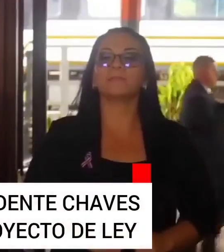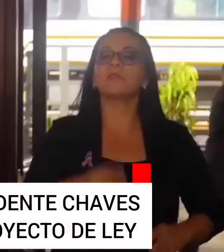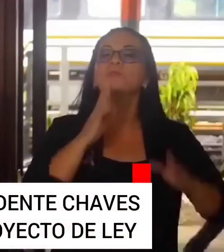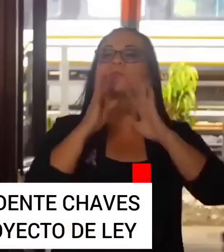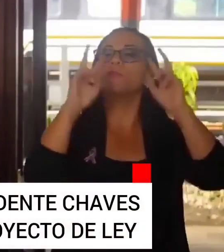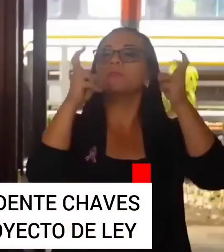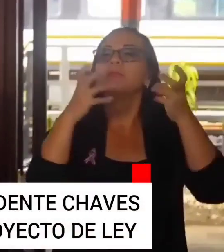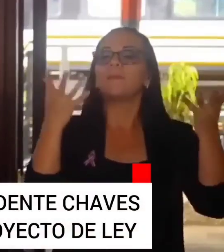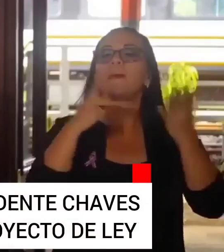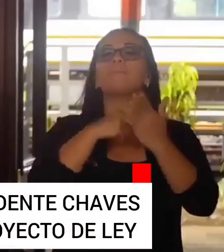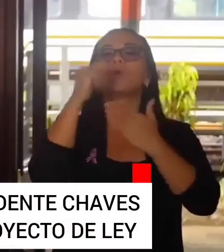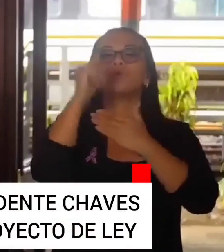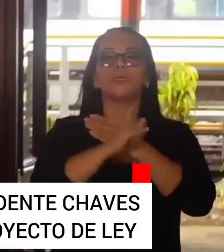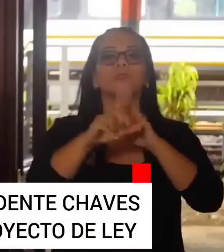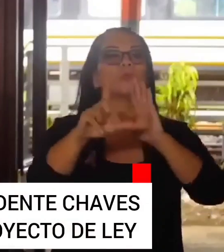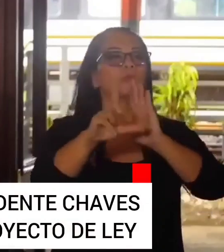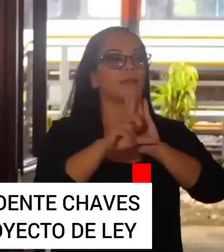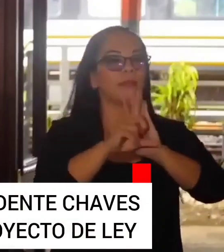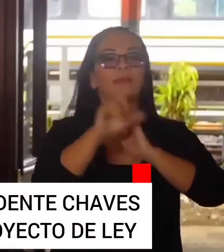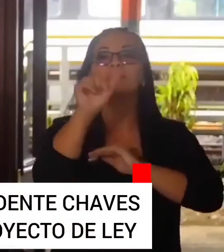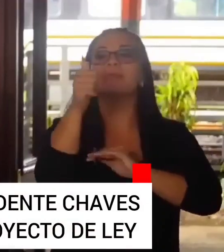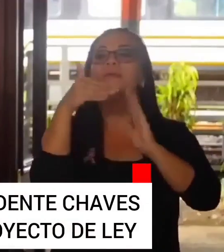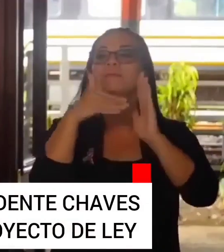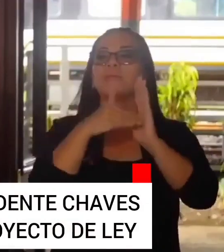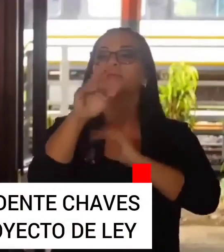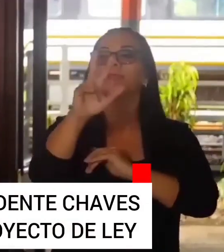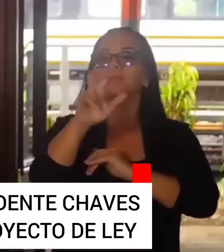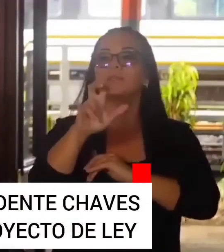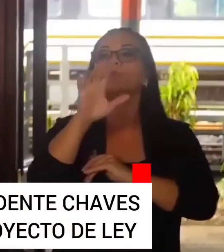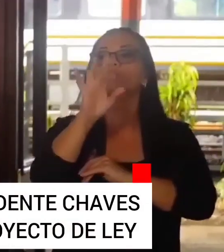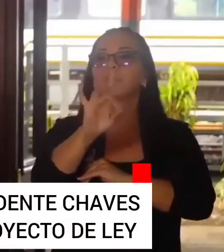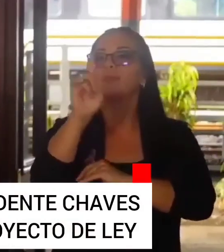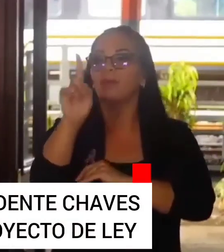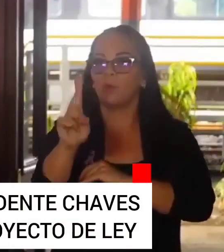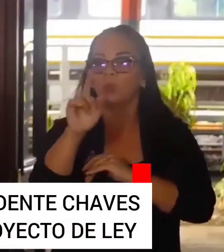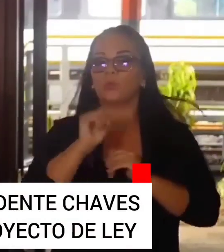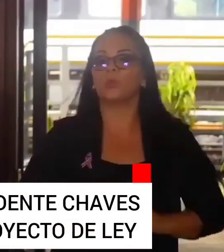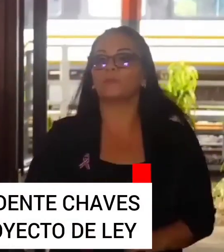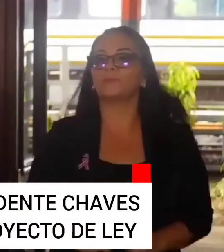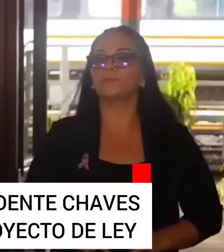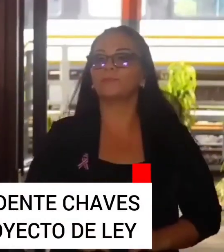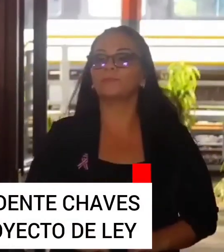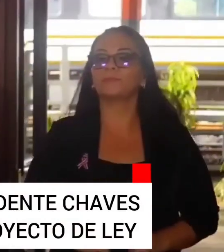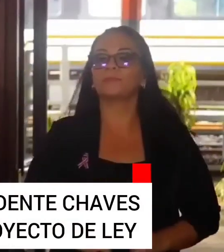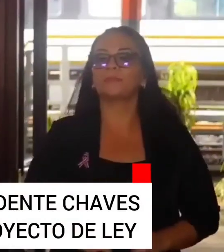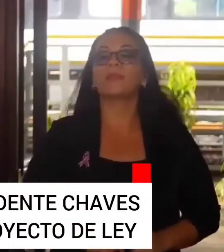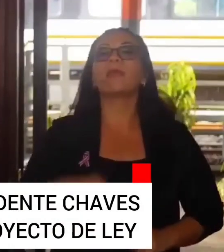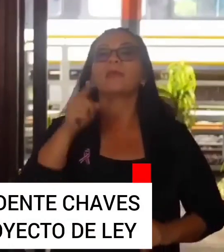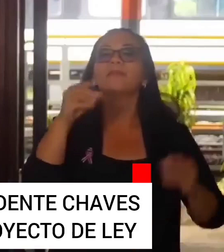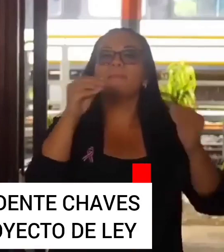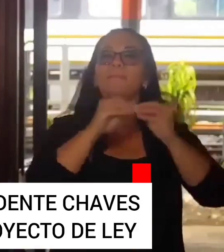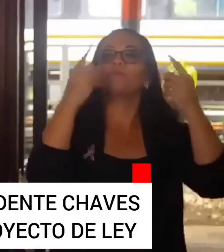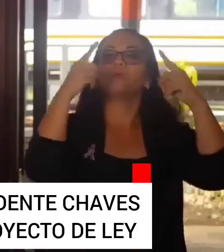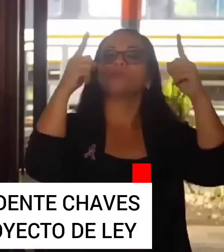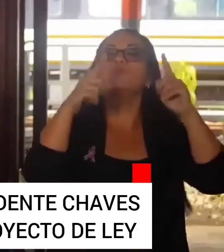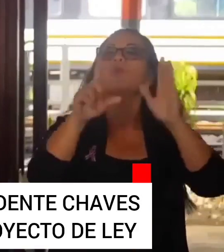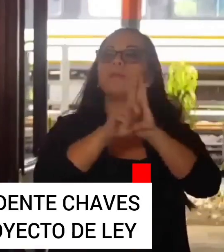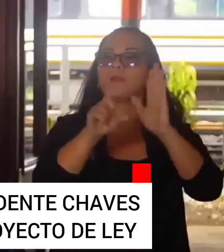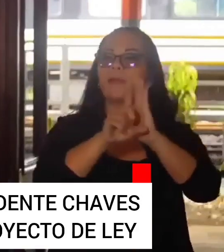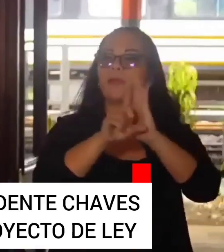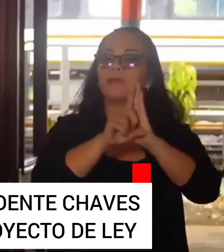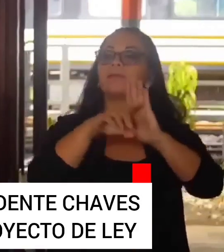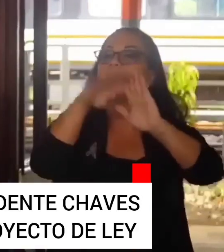al proyecto de ley 10.381, más conocido como la ley de la